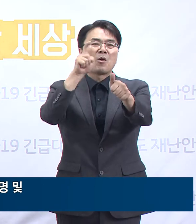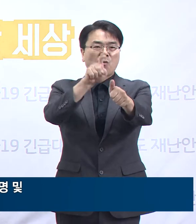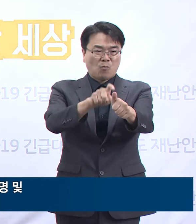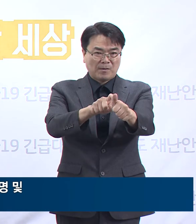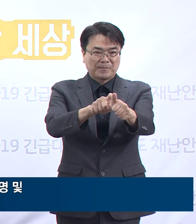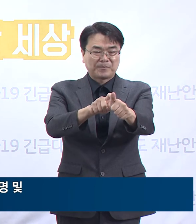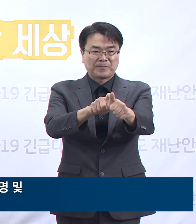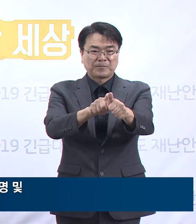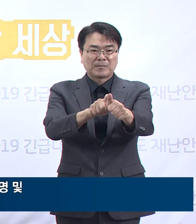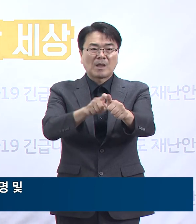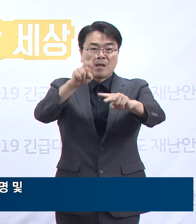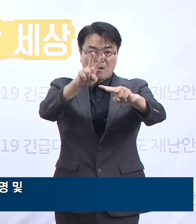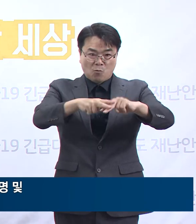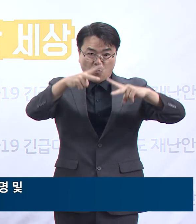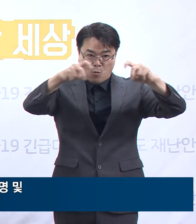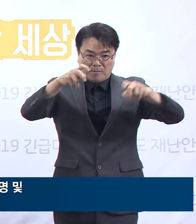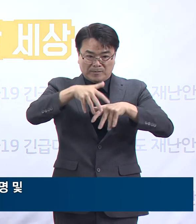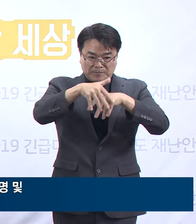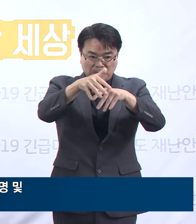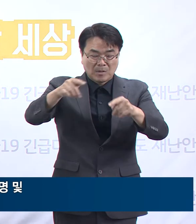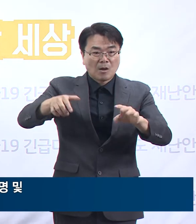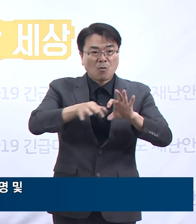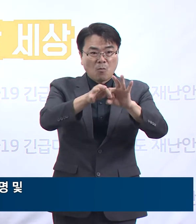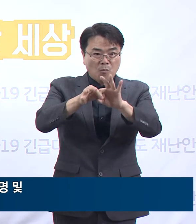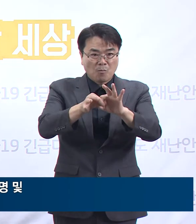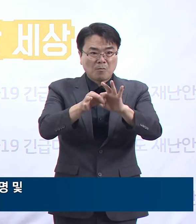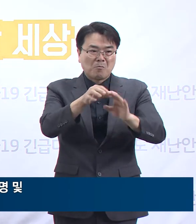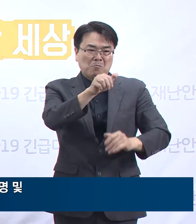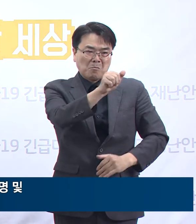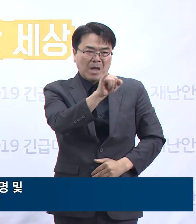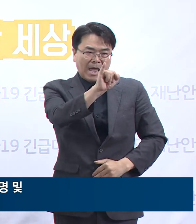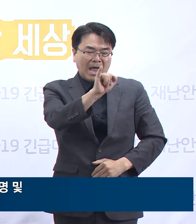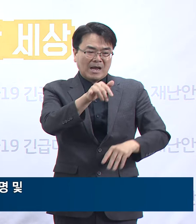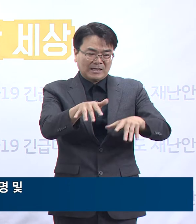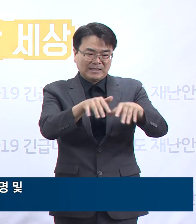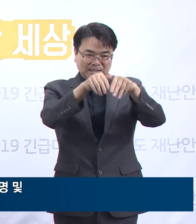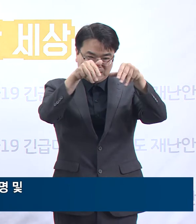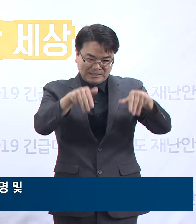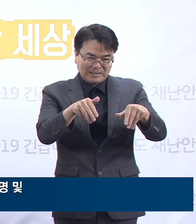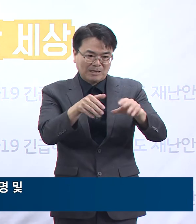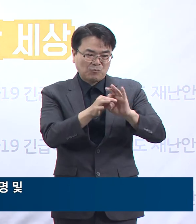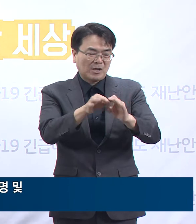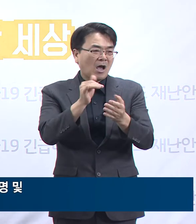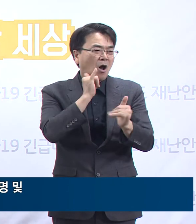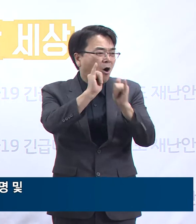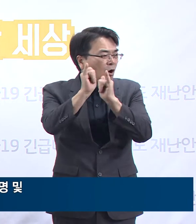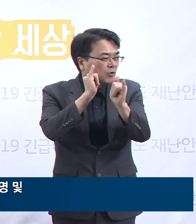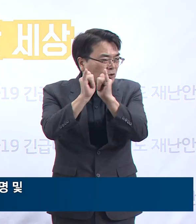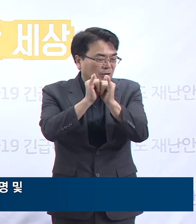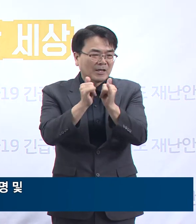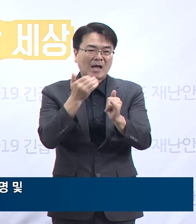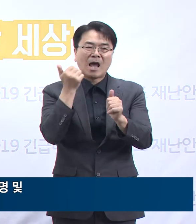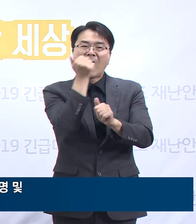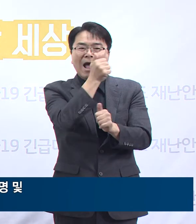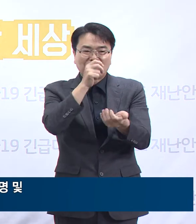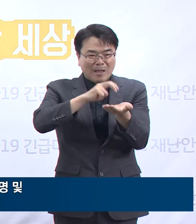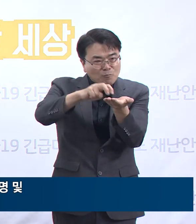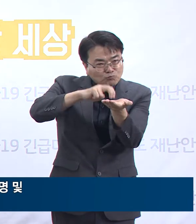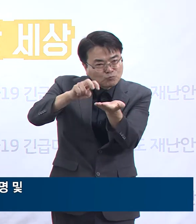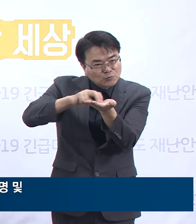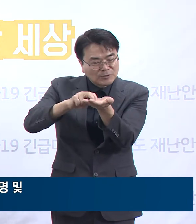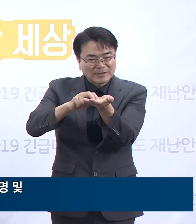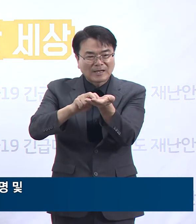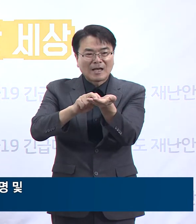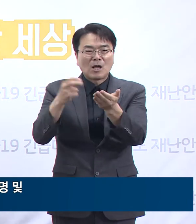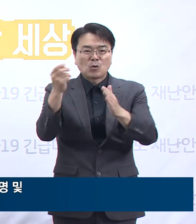광화문 집회 관련해서는 AI 시스템을 이용한 전화, 재난안점 문자, 광화문